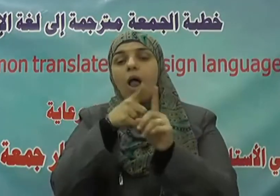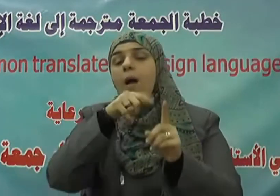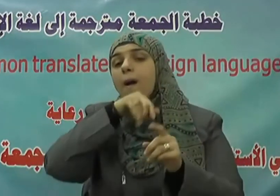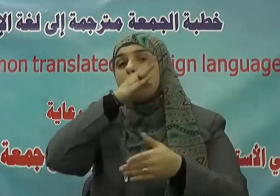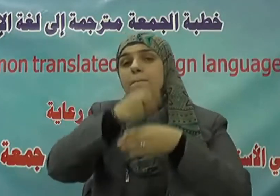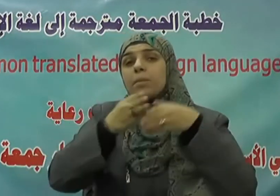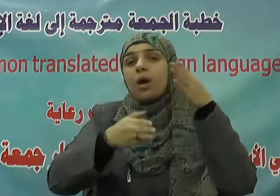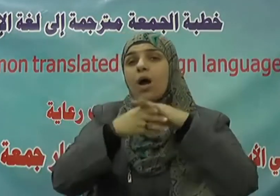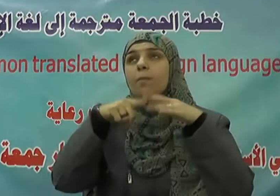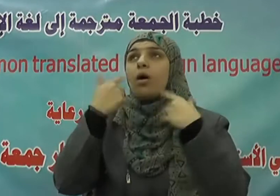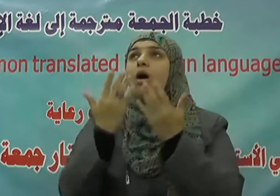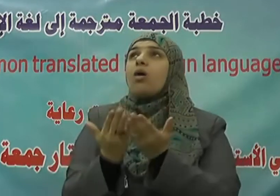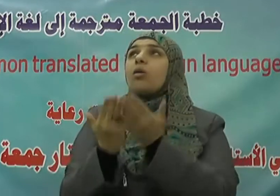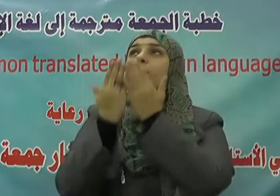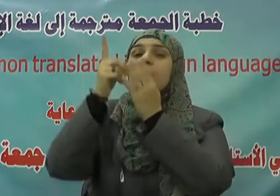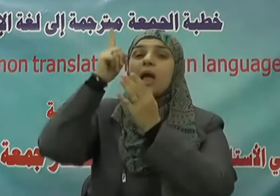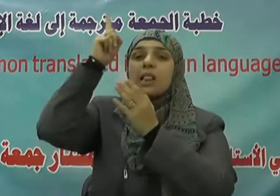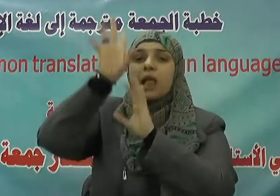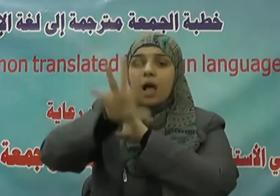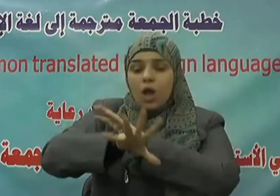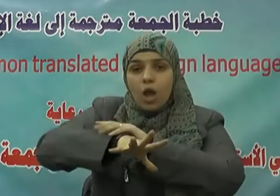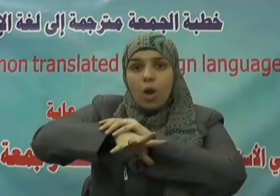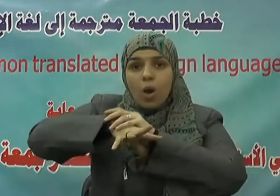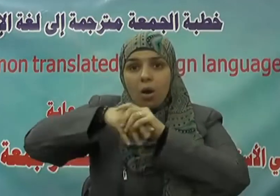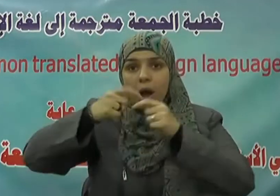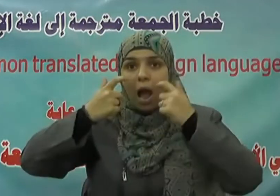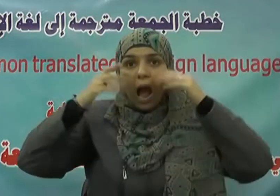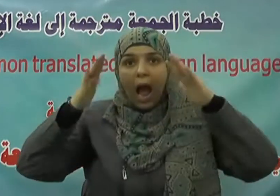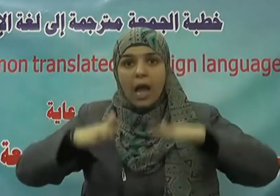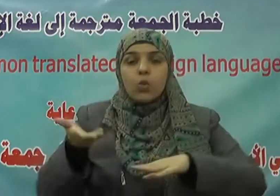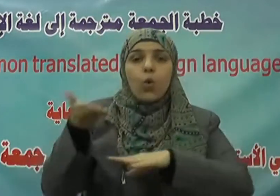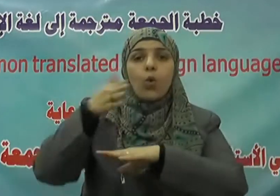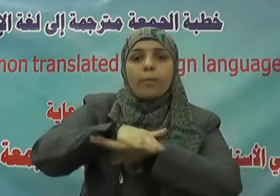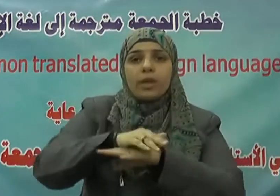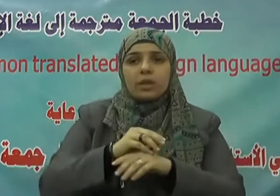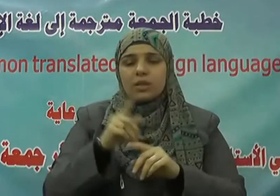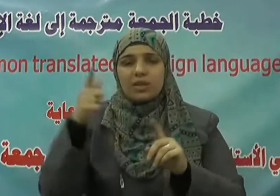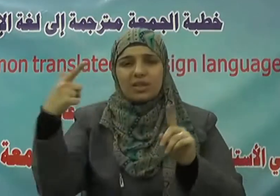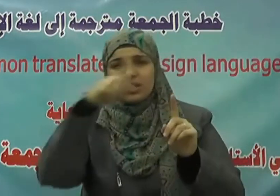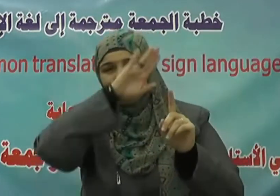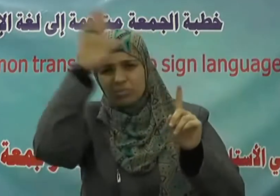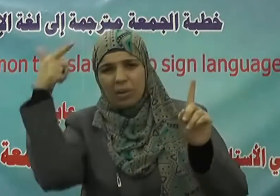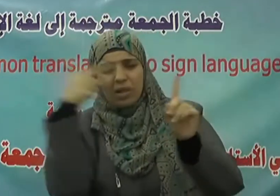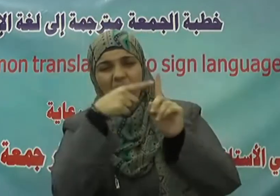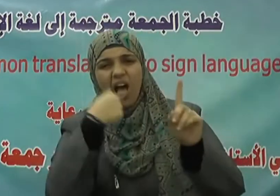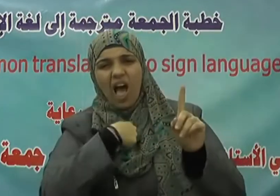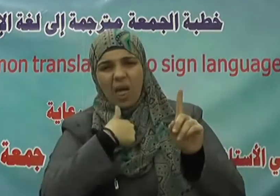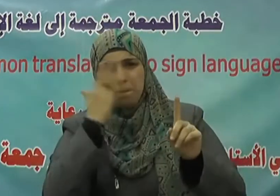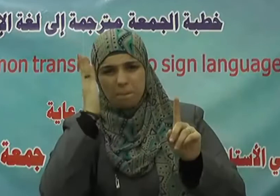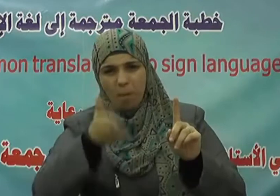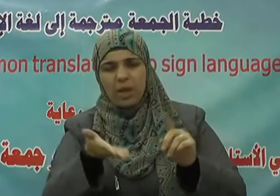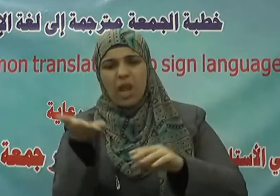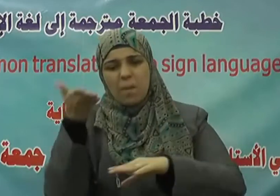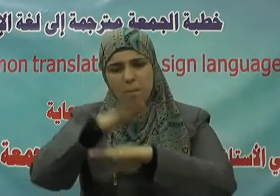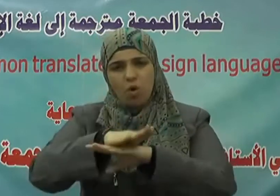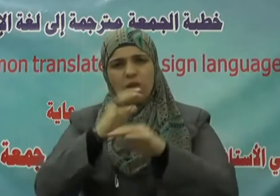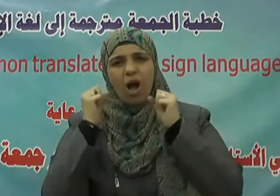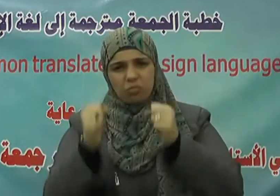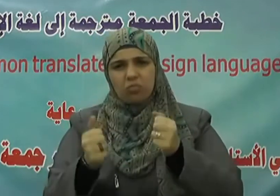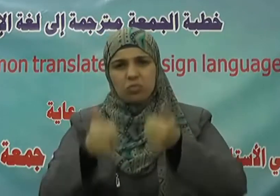ربي الذي يحيي ويميت قال أنا أحيي وأميت قال